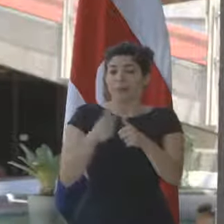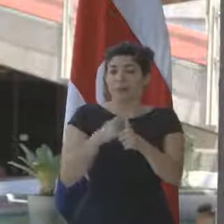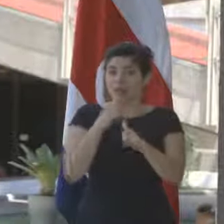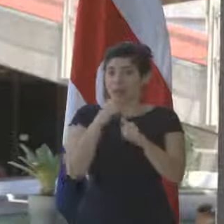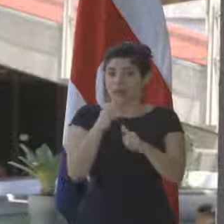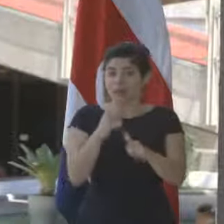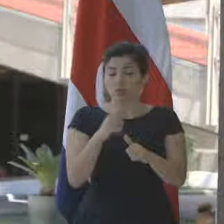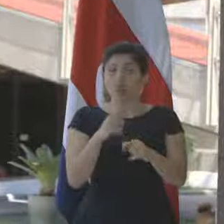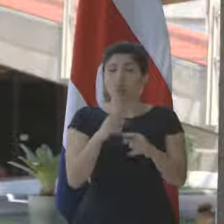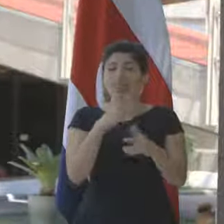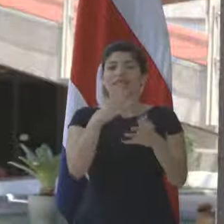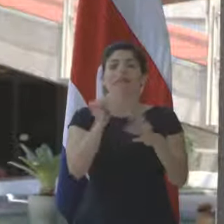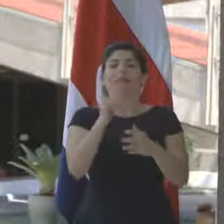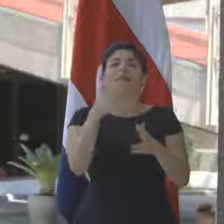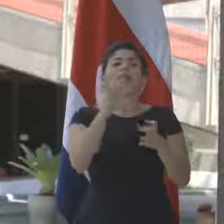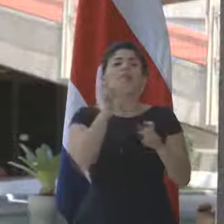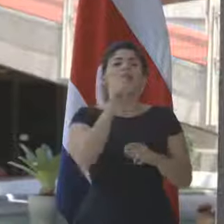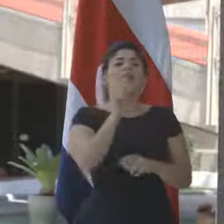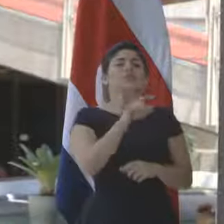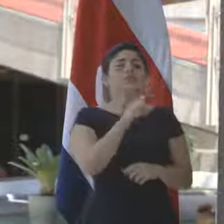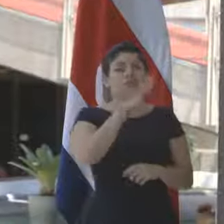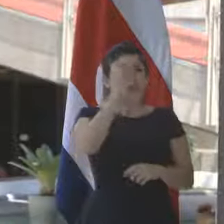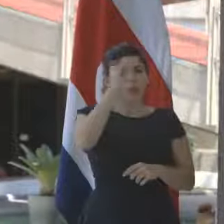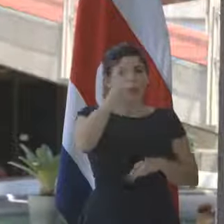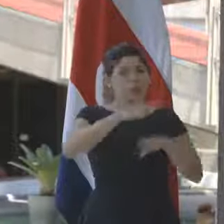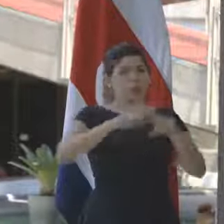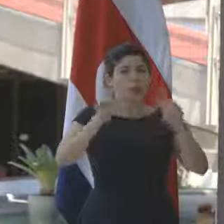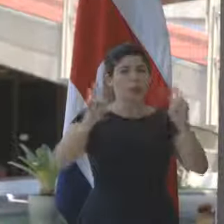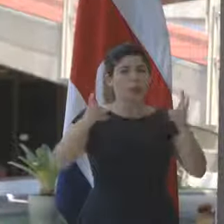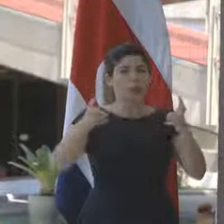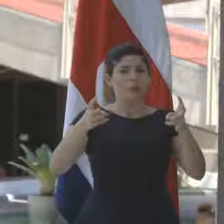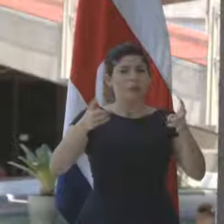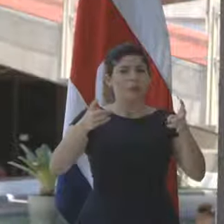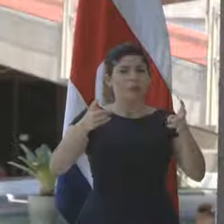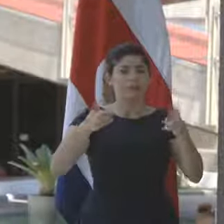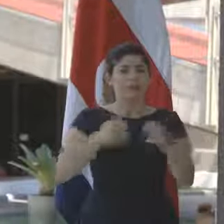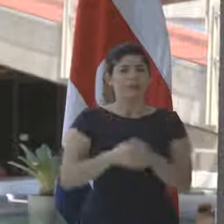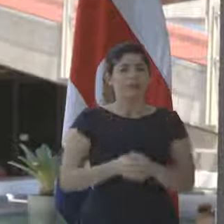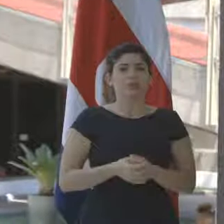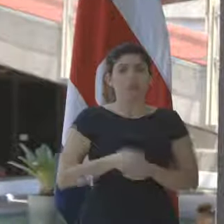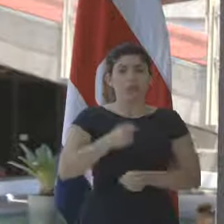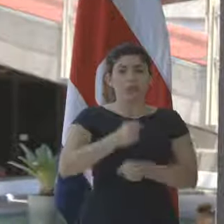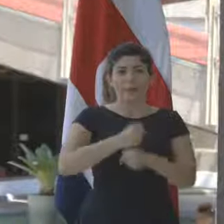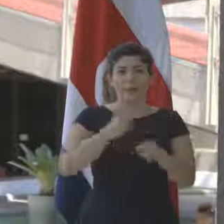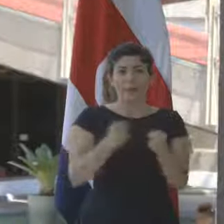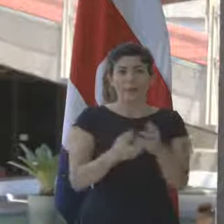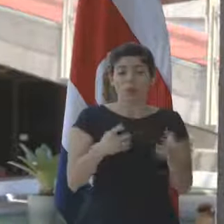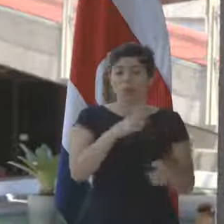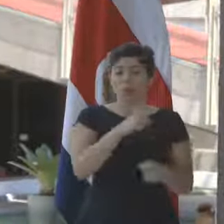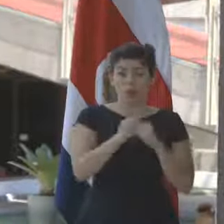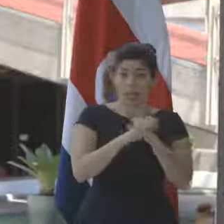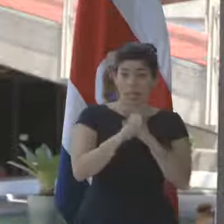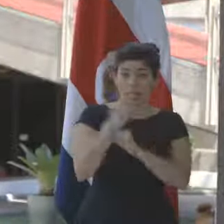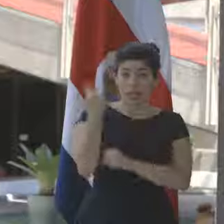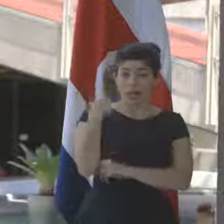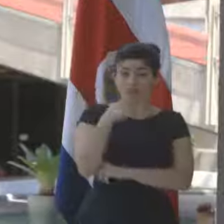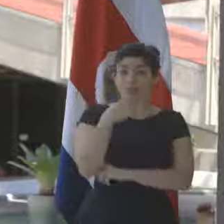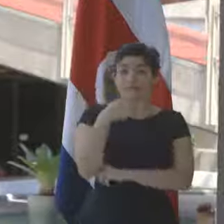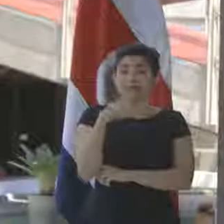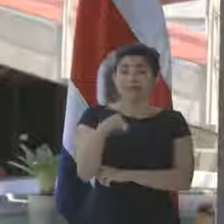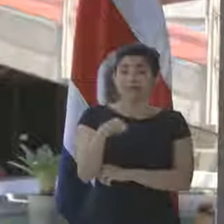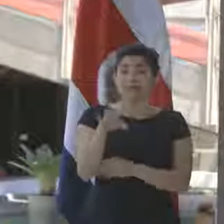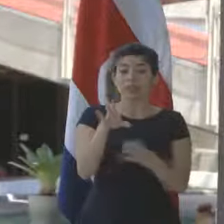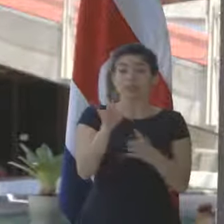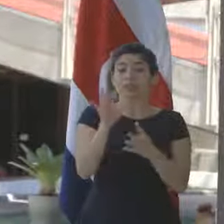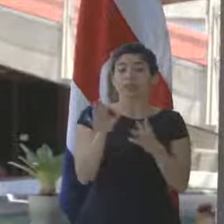Y quería solicitarle una precisión con respecto a lo del tema del empleo público. Usted en campaña había señalado esta opción